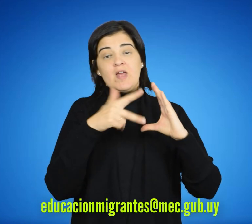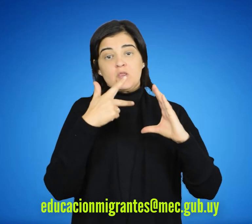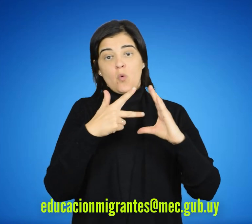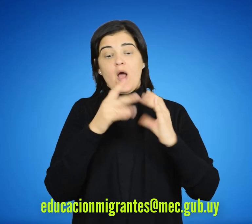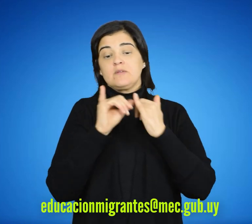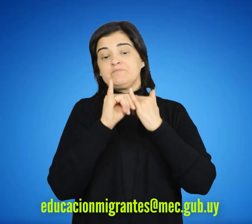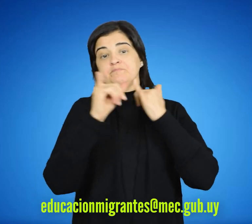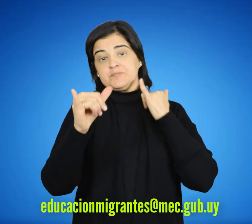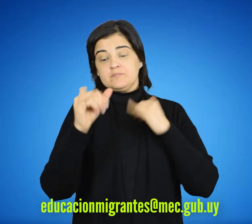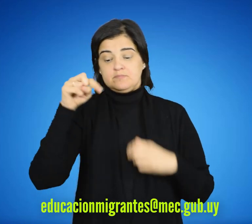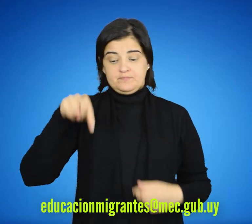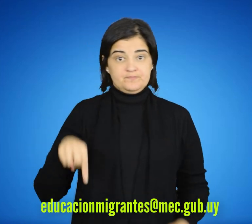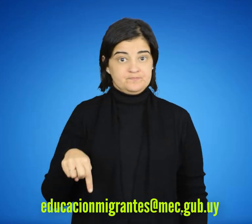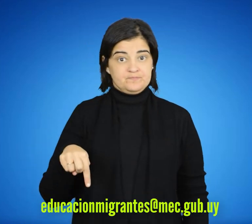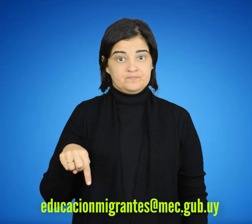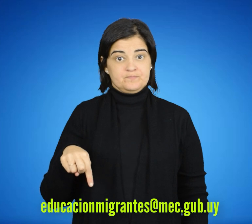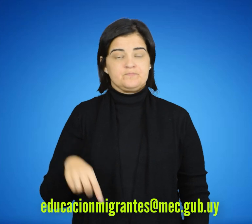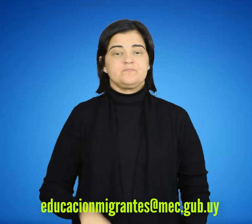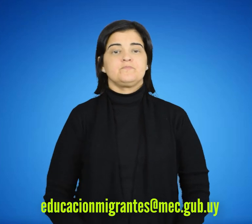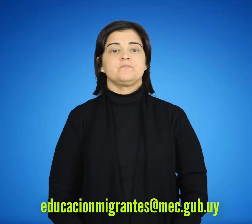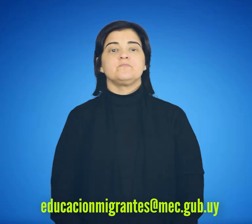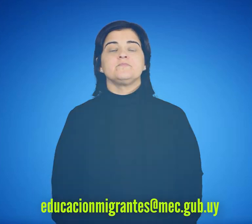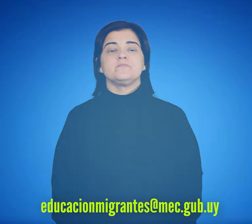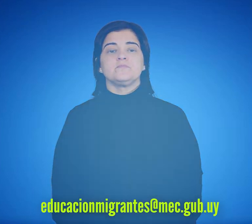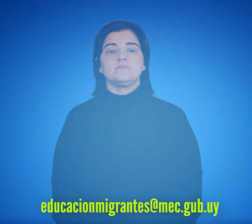electrónico educacionmigrantes arroba mec.gub.uy